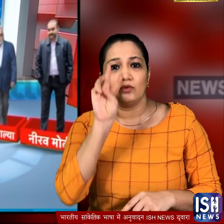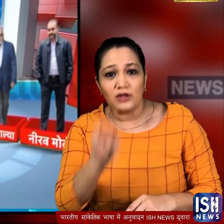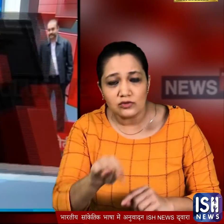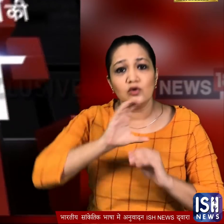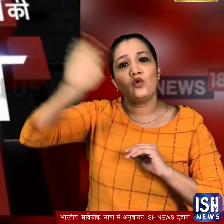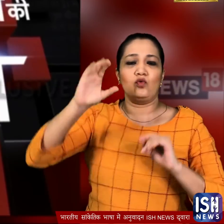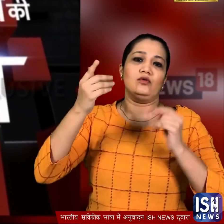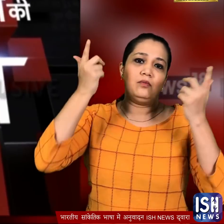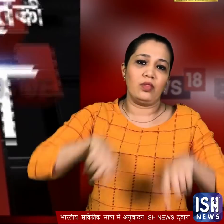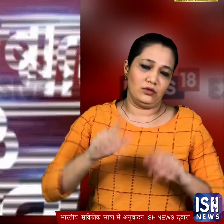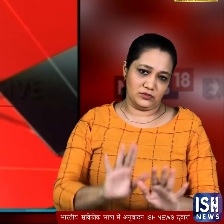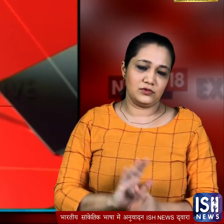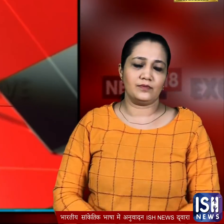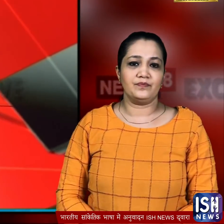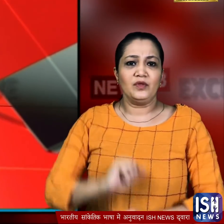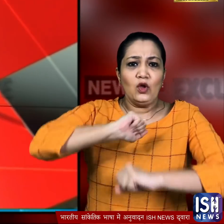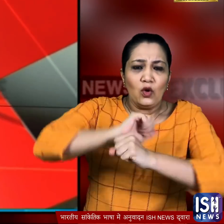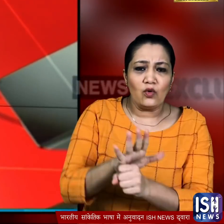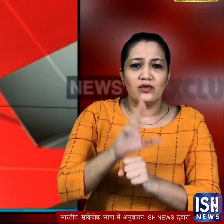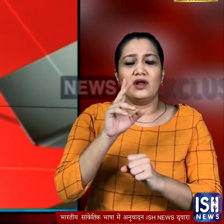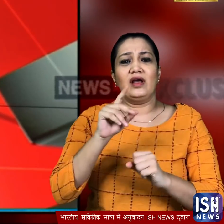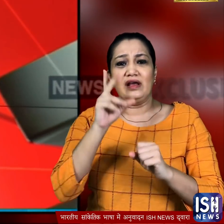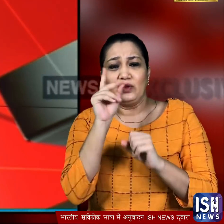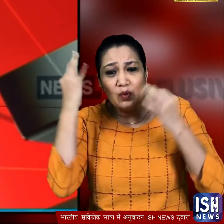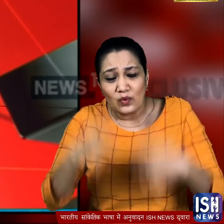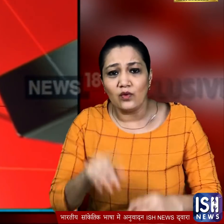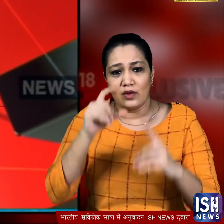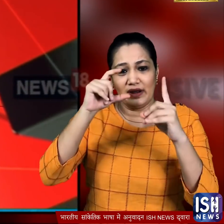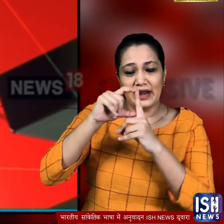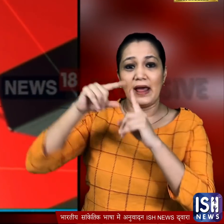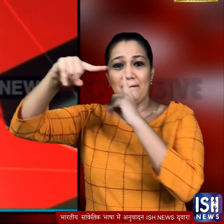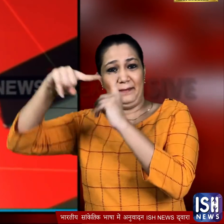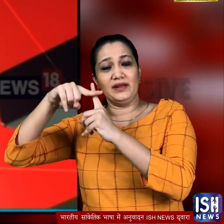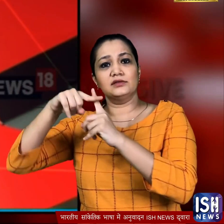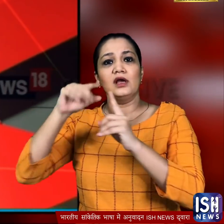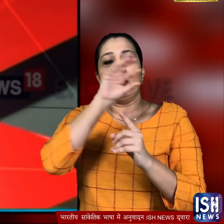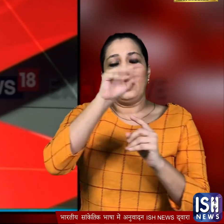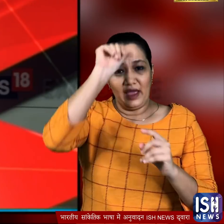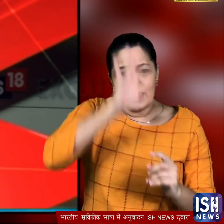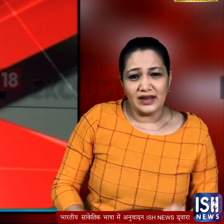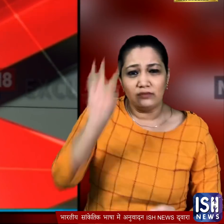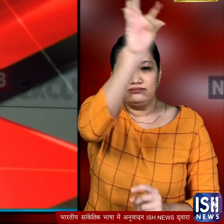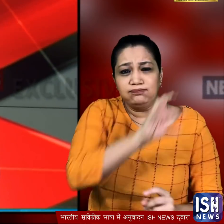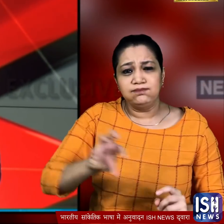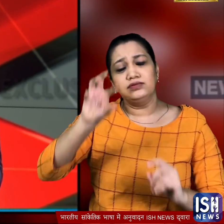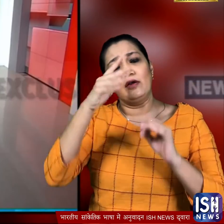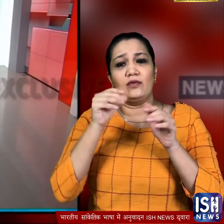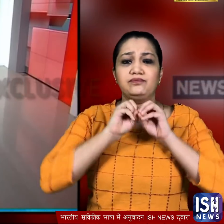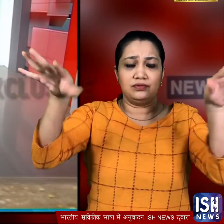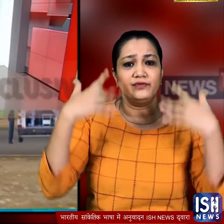लगी करोना का डेल्टा प्लस वेरियंट देश के आठ राज्यों में फैल चुका है न्यूजेचीन के रवे सिंग की रिपोर्ट है कि देश भर में